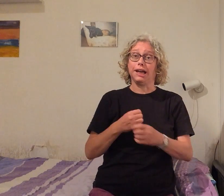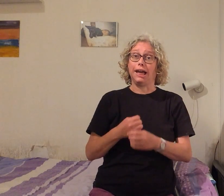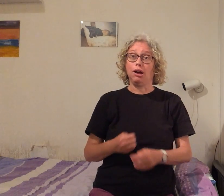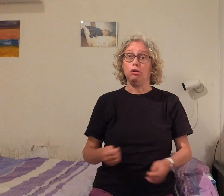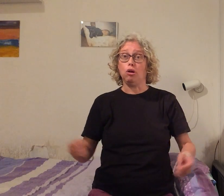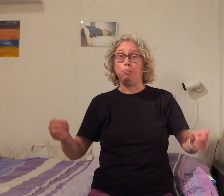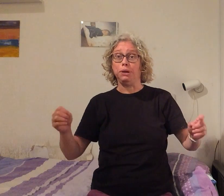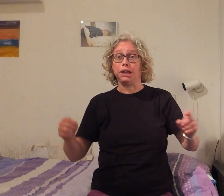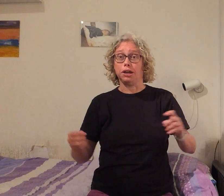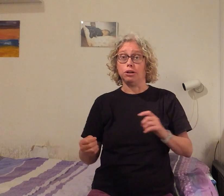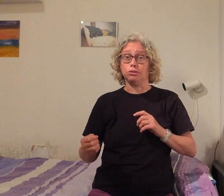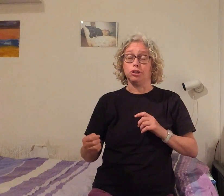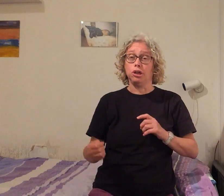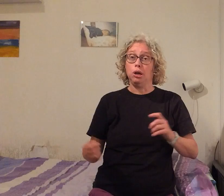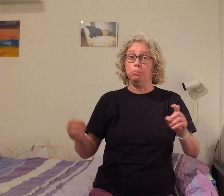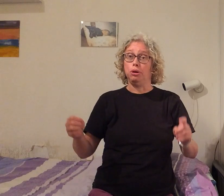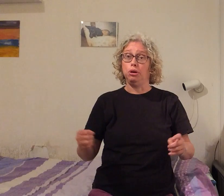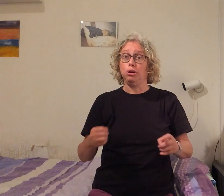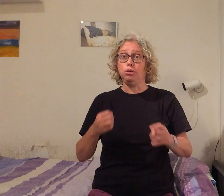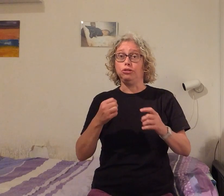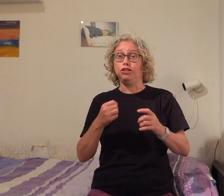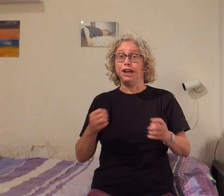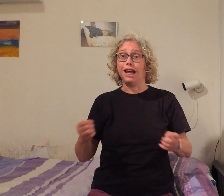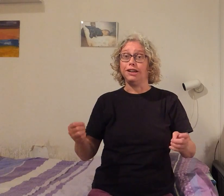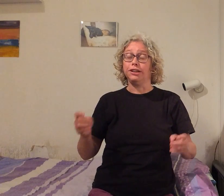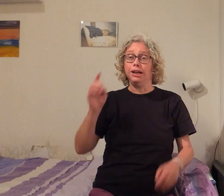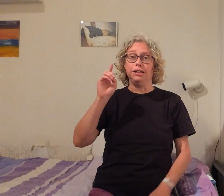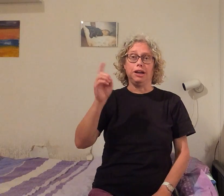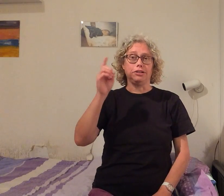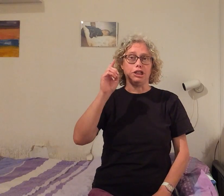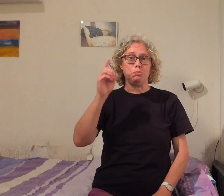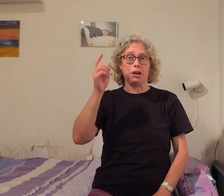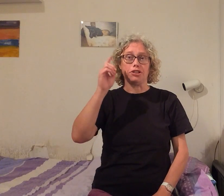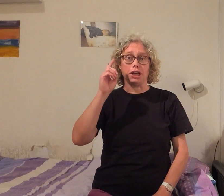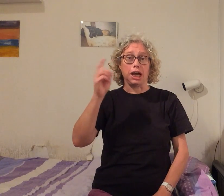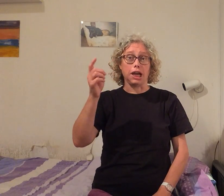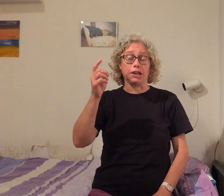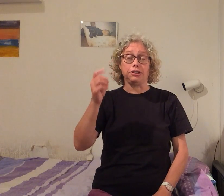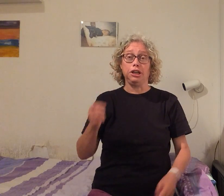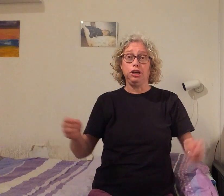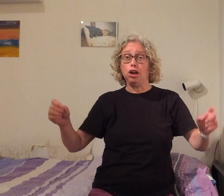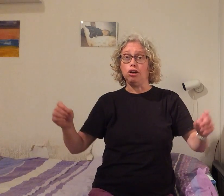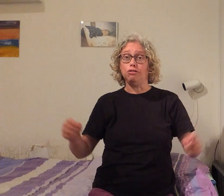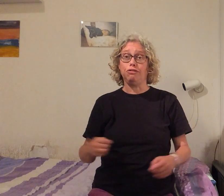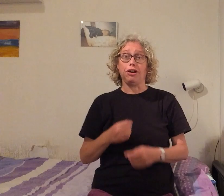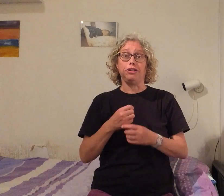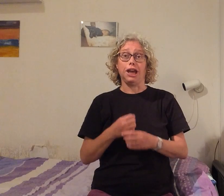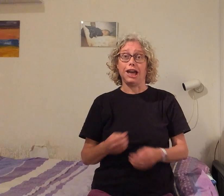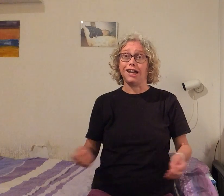kijk ook op pinajones.net, dat is pas echt je van het.